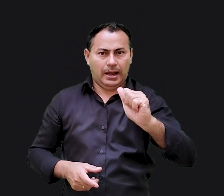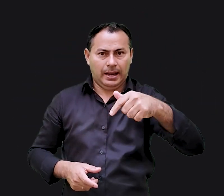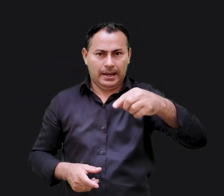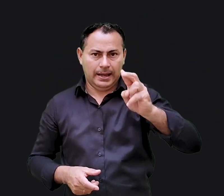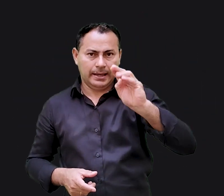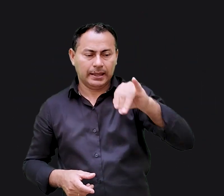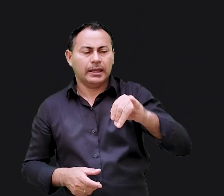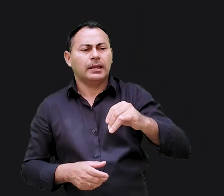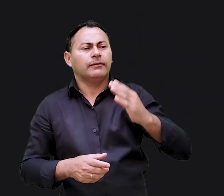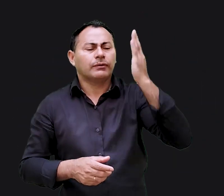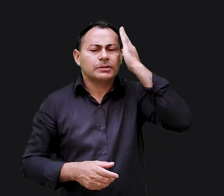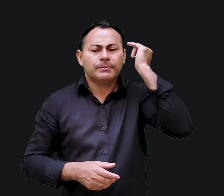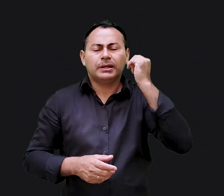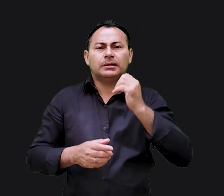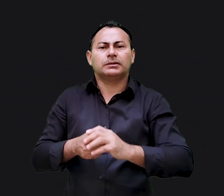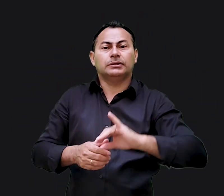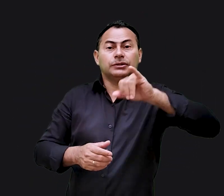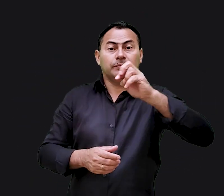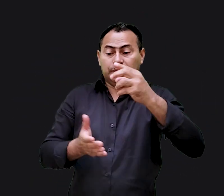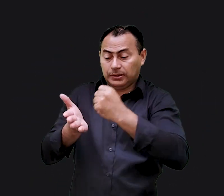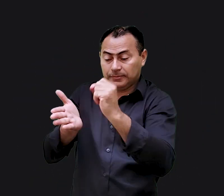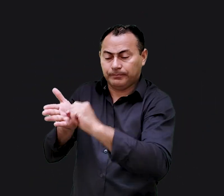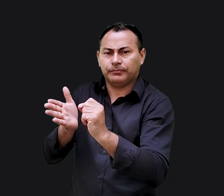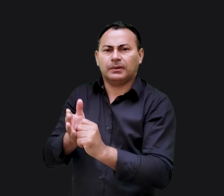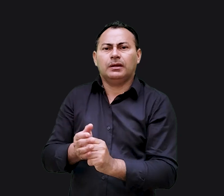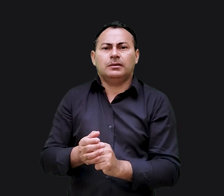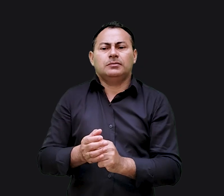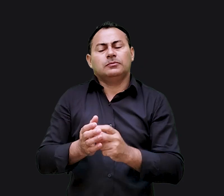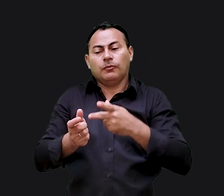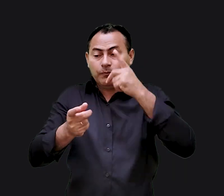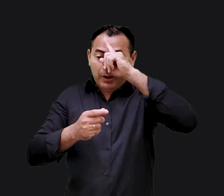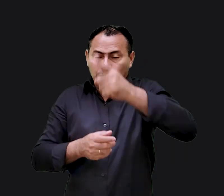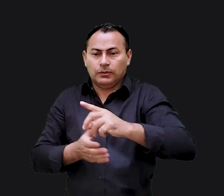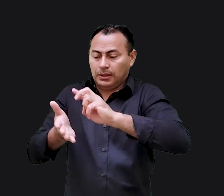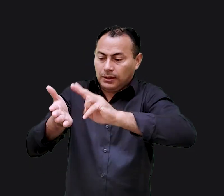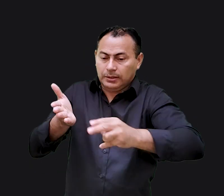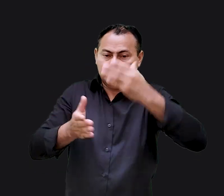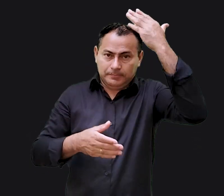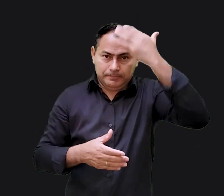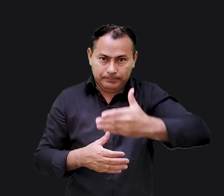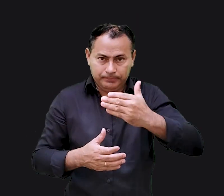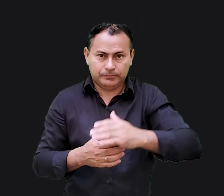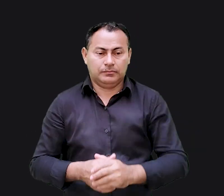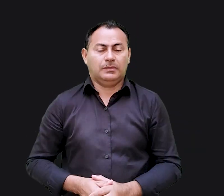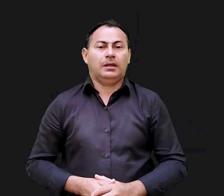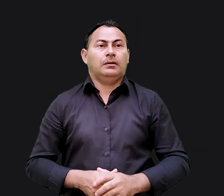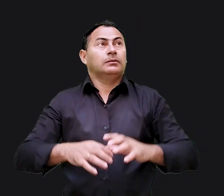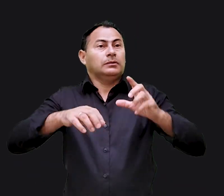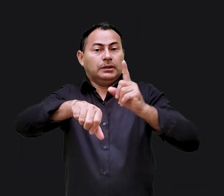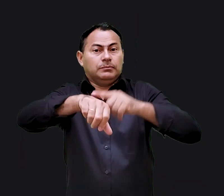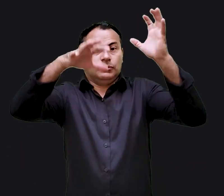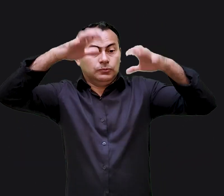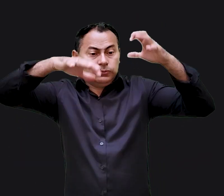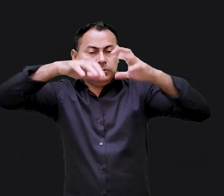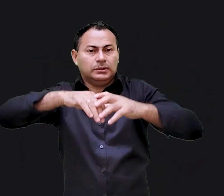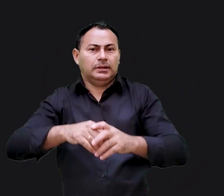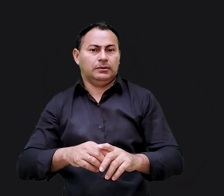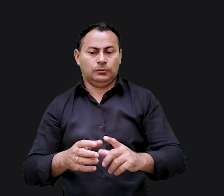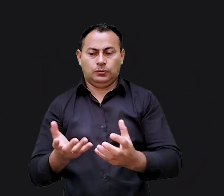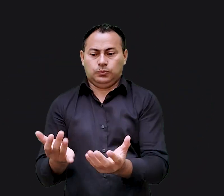existência dos rolos que Jeremias estava escrevendo e ordenou que fossem lidos na presença dele. Era inverno e